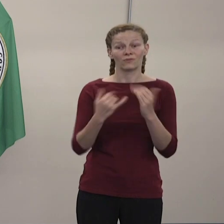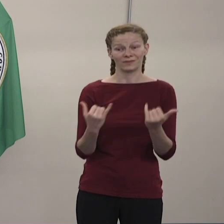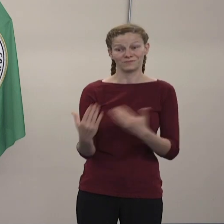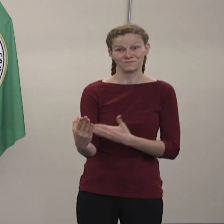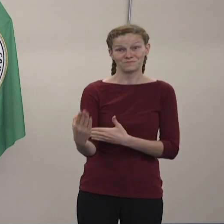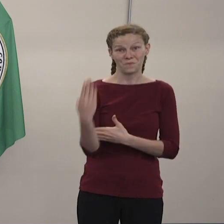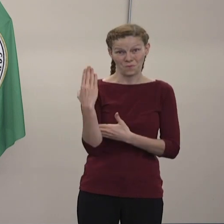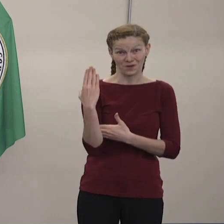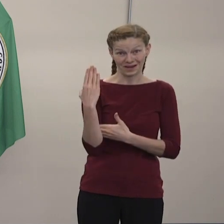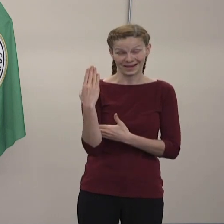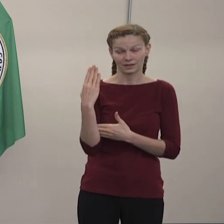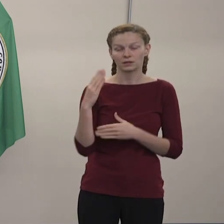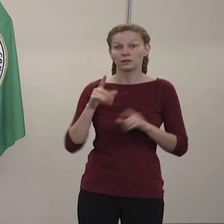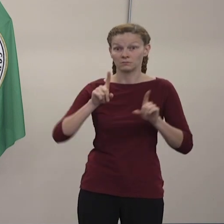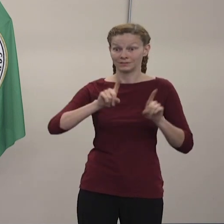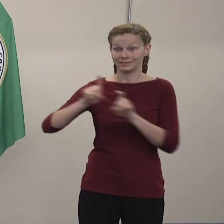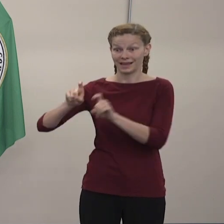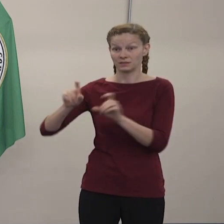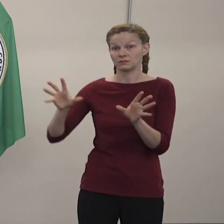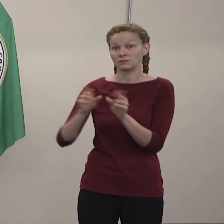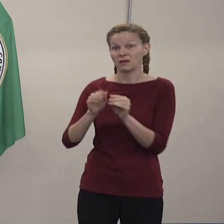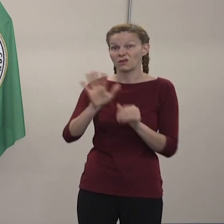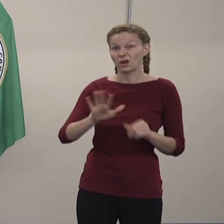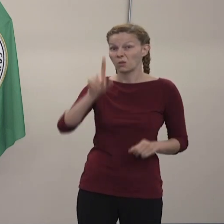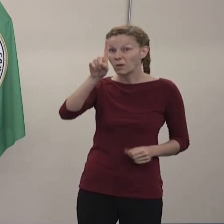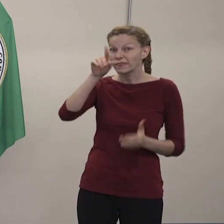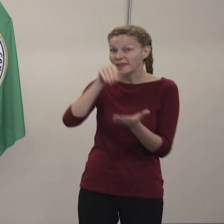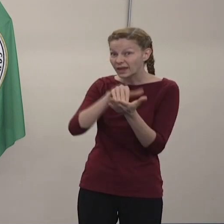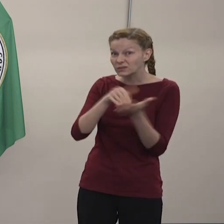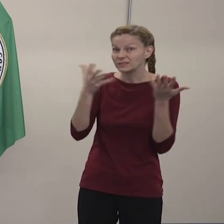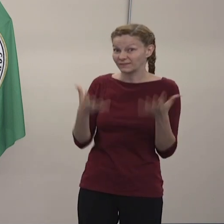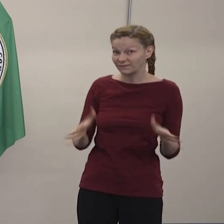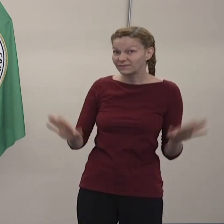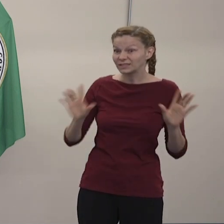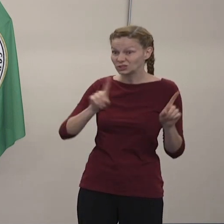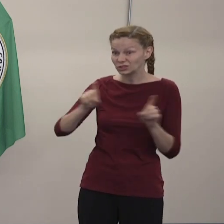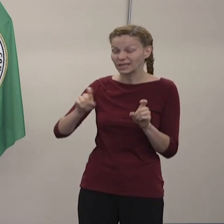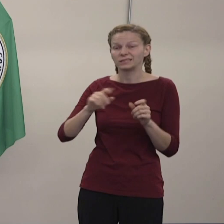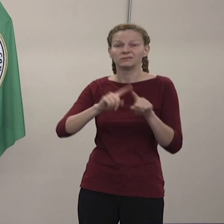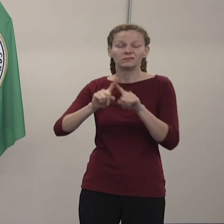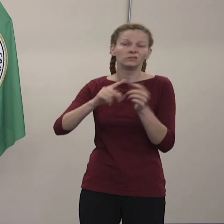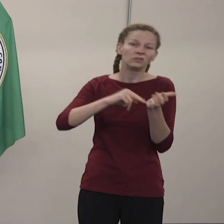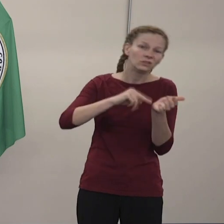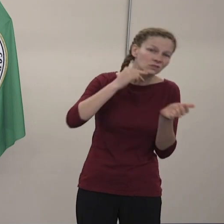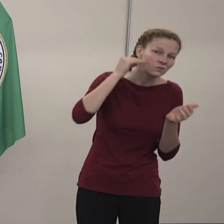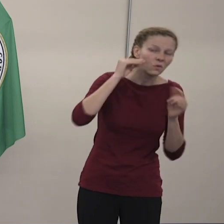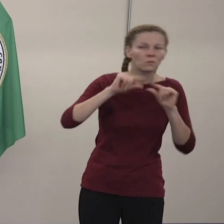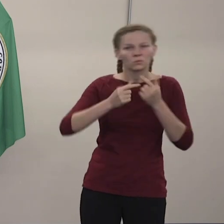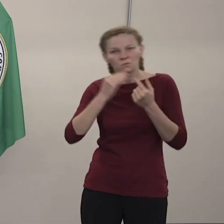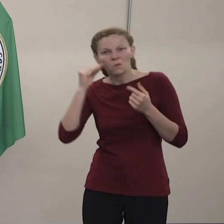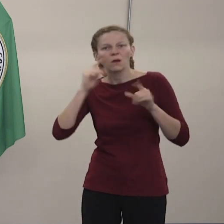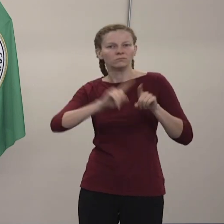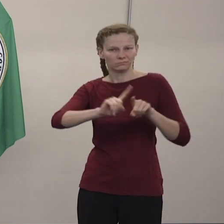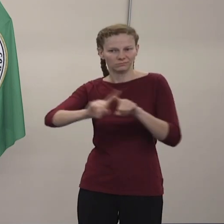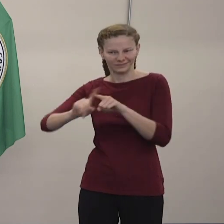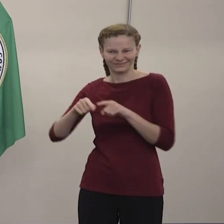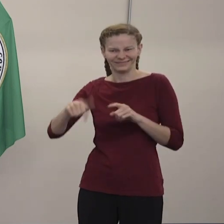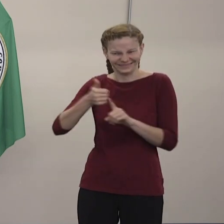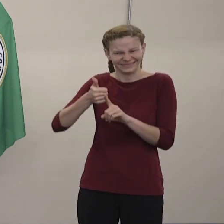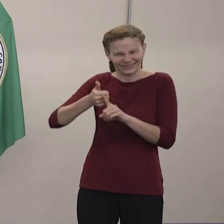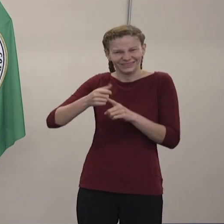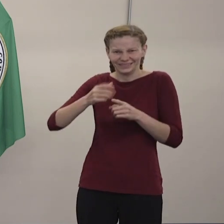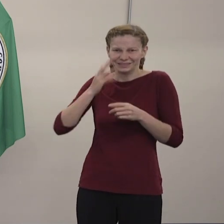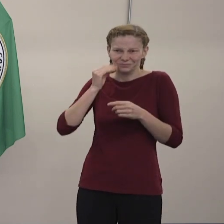mil pruebas que se han hecho en estas instalaciones que están teniendo brotes. Y a final de